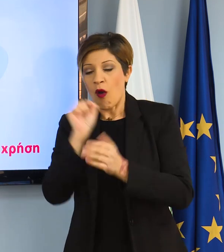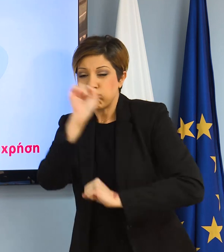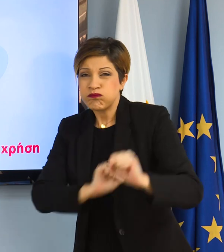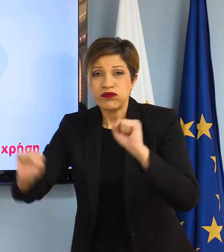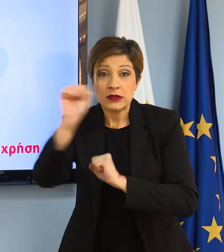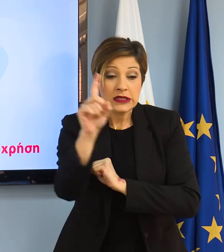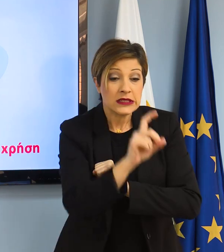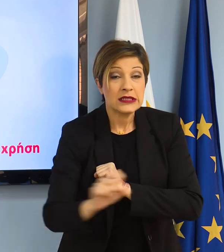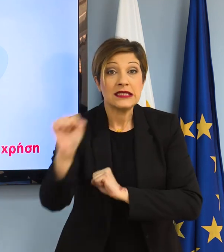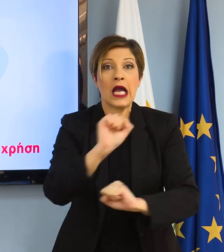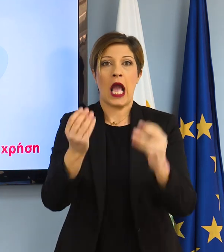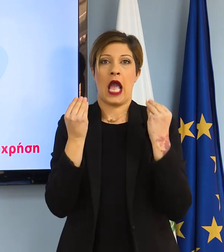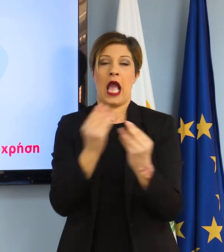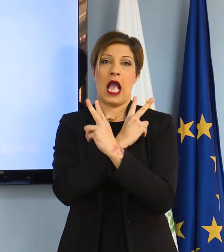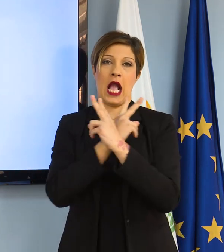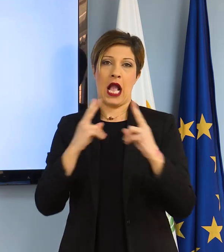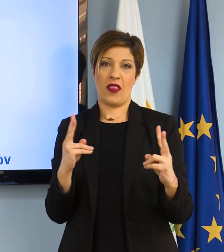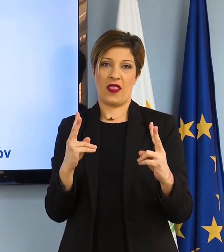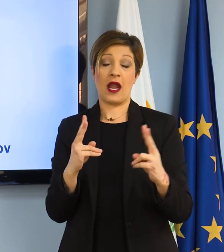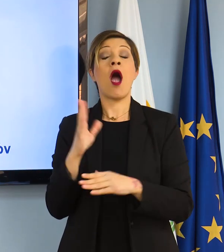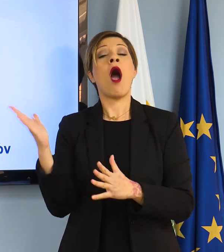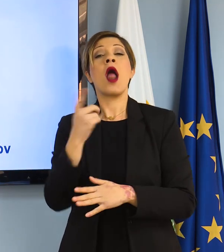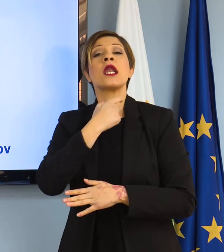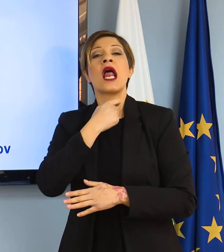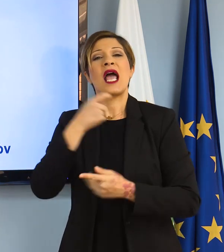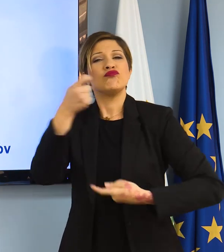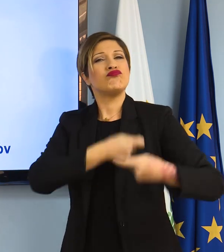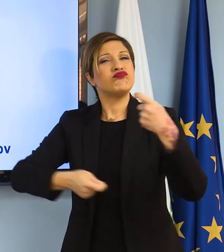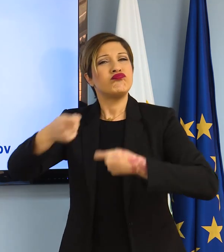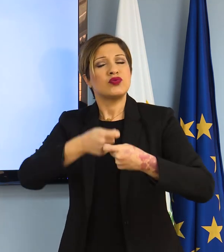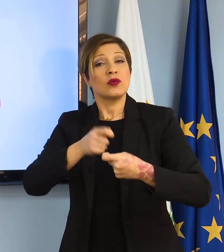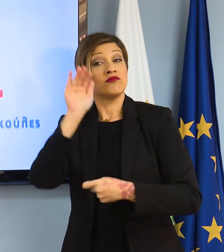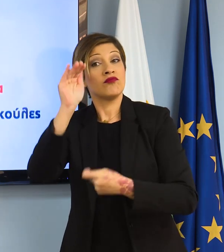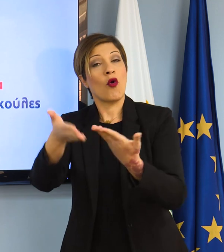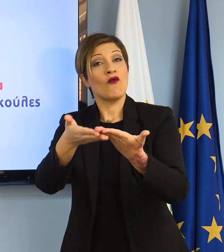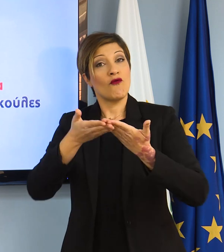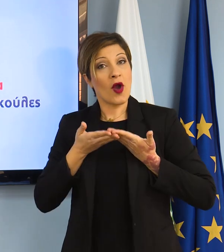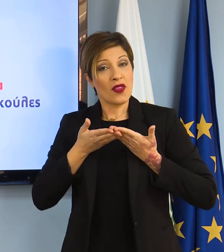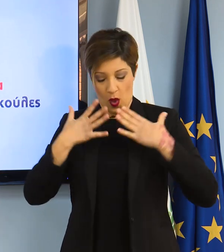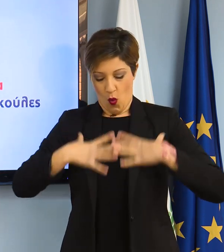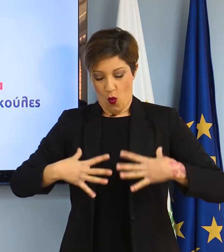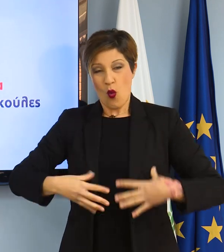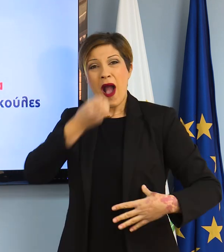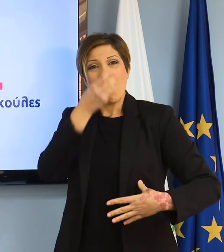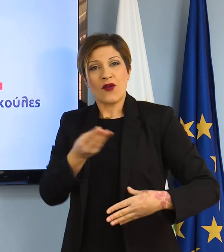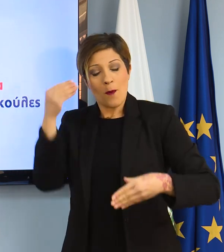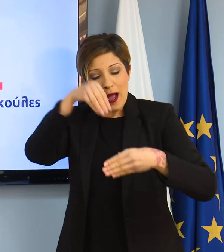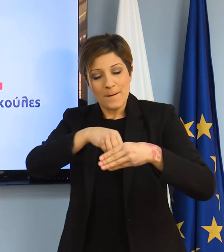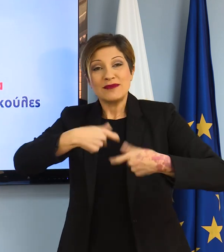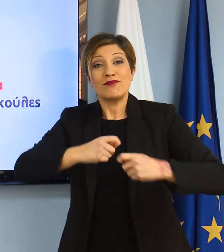απολυμένουμε καλά μετά τη χρήση. Ζητάμε βοήθεια για την προμήθεια αγαθών. Τοποθετούμε τα λερωμένα ρούχα σε πλαστικές σακούλες.